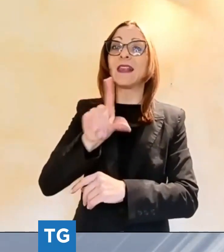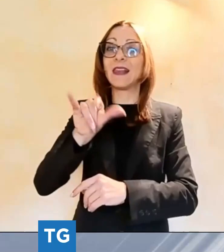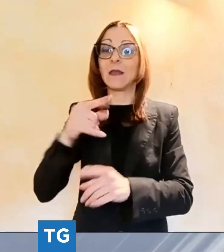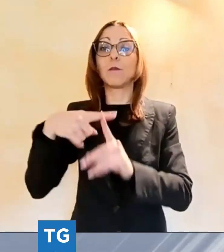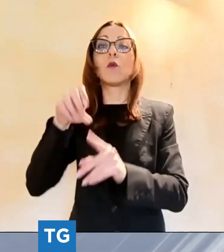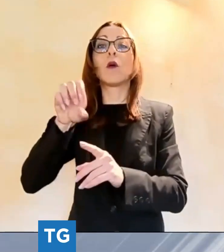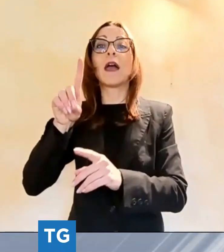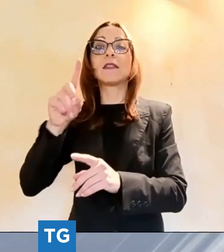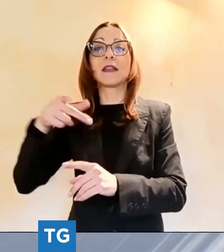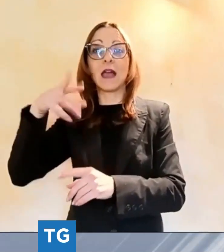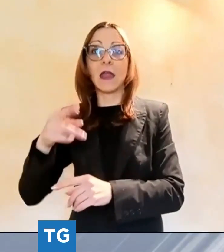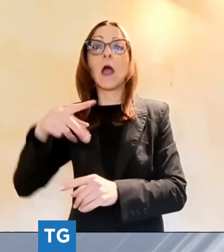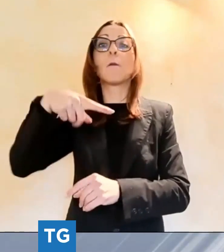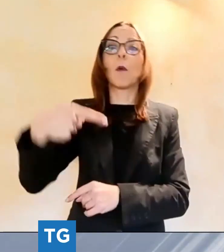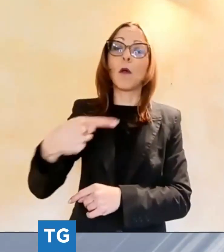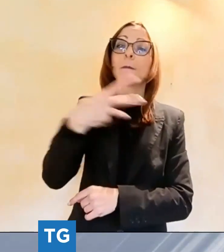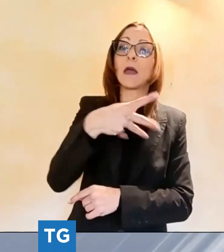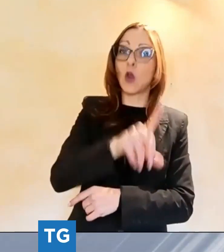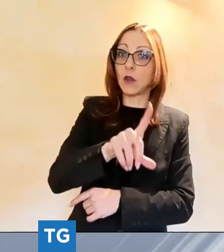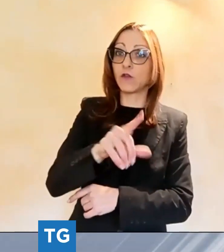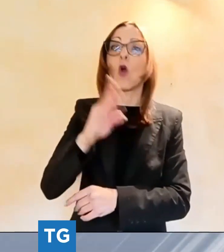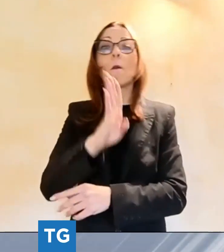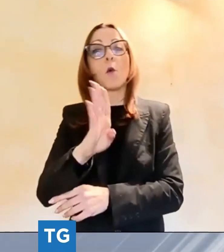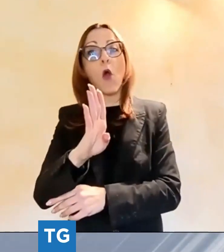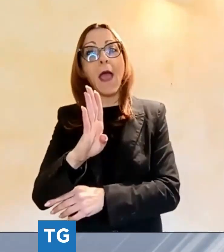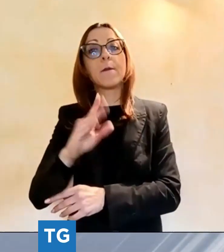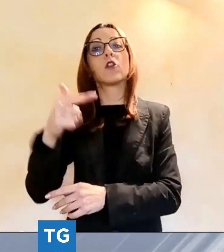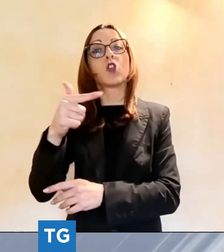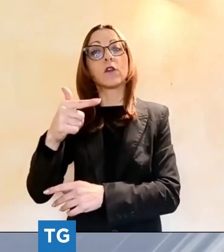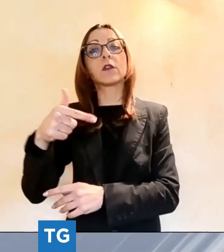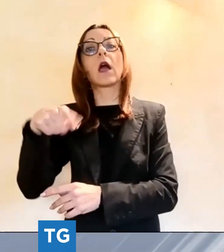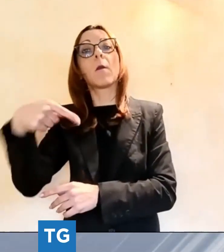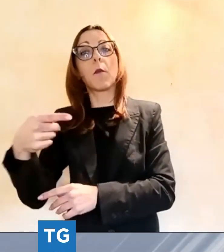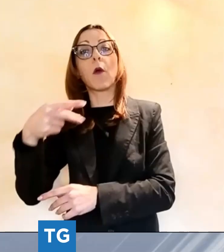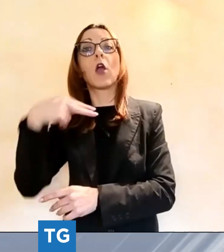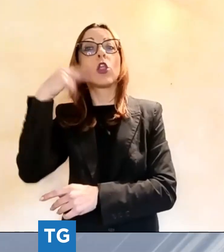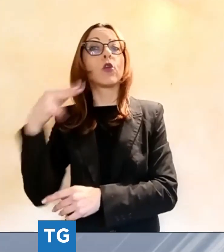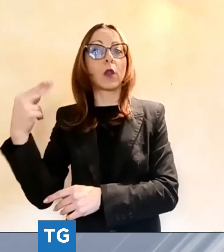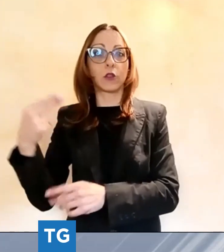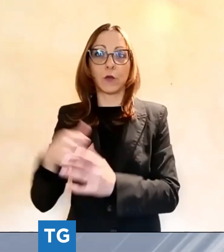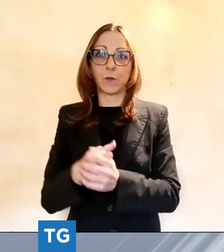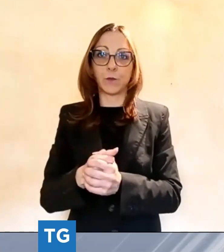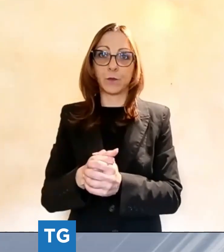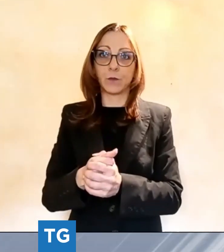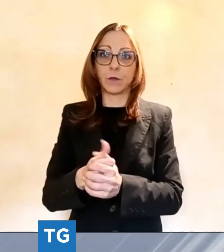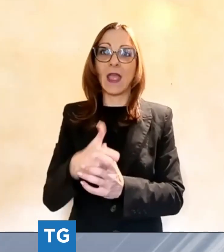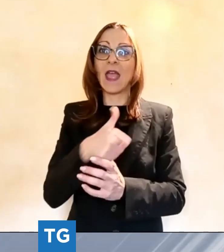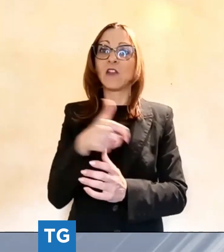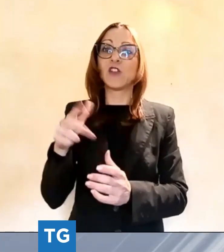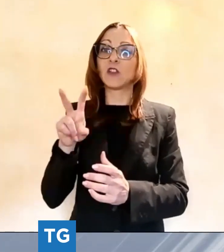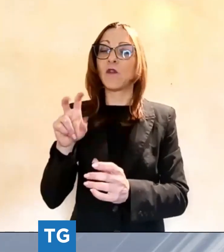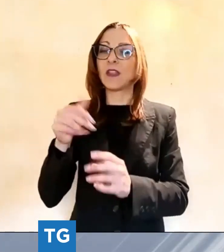Bohème, Tosca, Turandot e per celebrare i 120 anni dalla prima rappresentazione, due serate con Madame